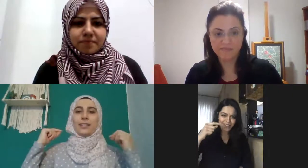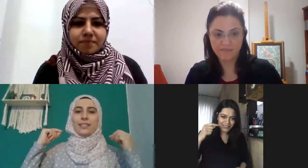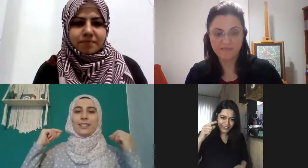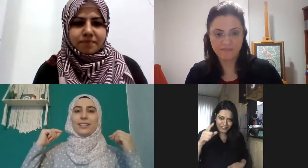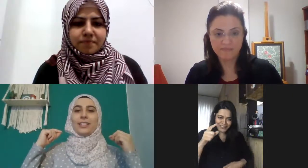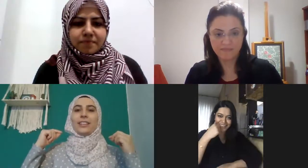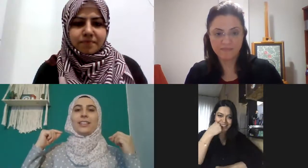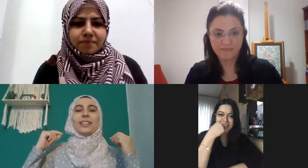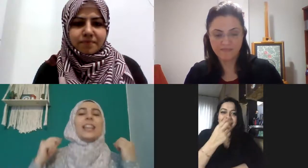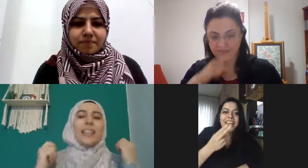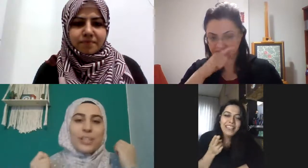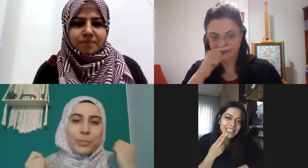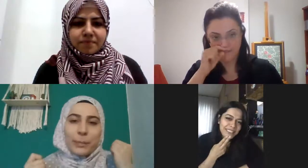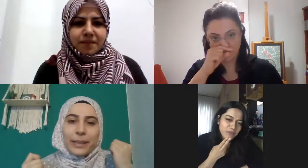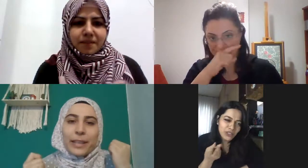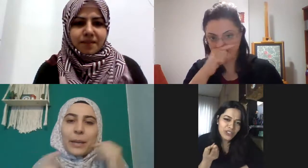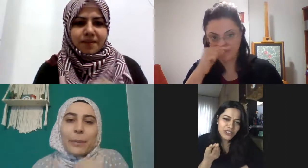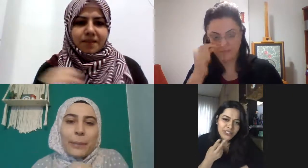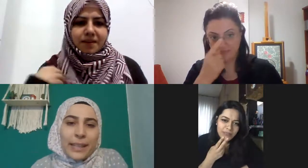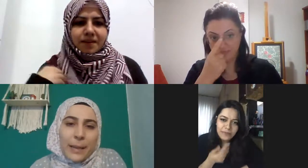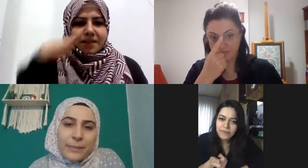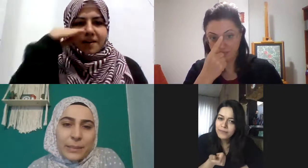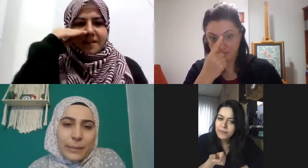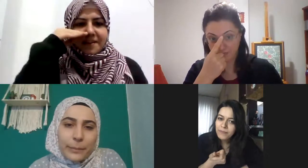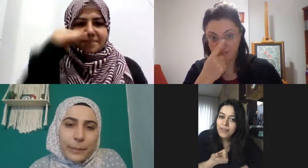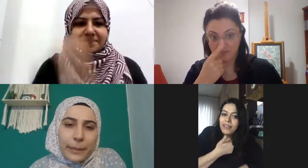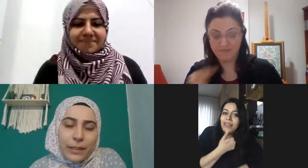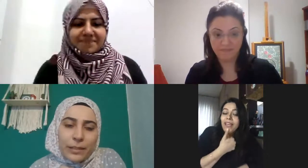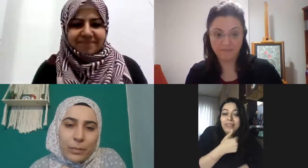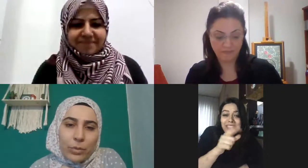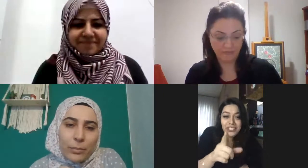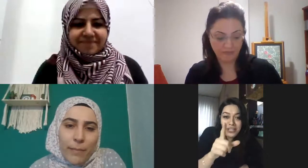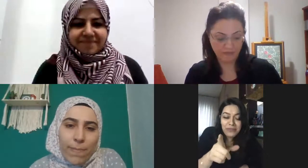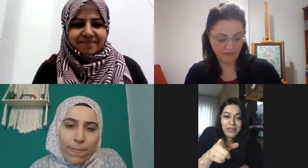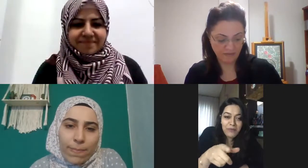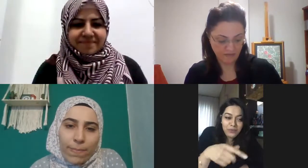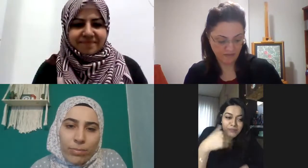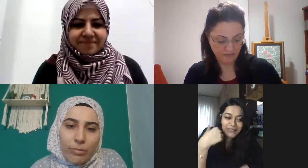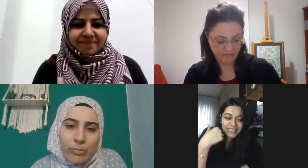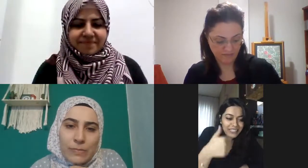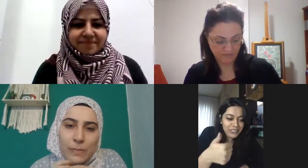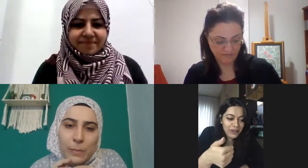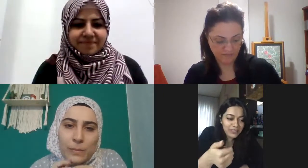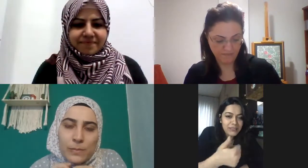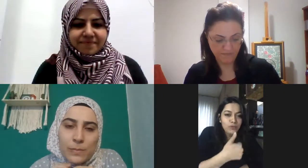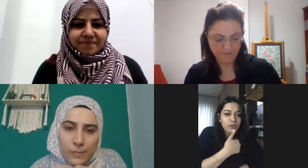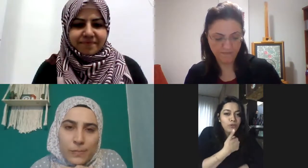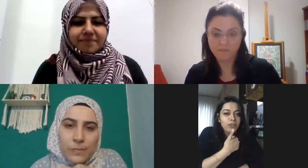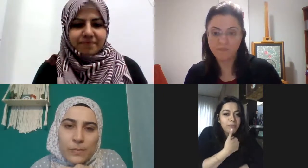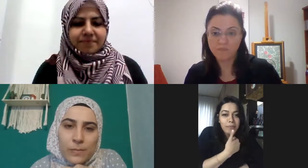evet harika kadın babayı babayı yaptık mı babayı ben hatırlamıyorum geçen hafta yapmamışız ben de kayıtta fark ettim onu eee baba